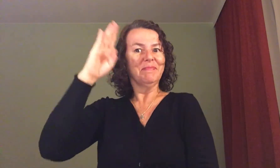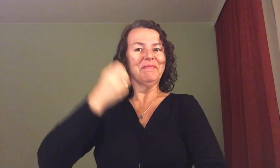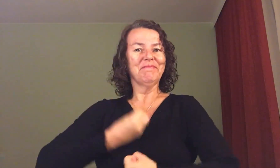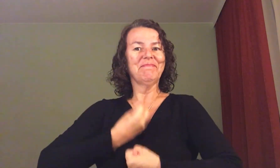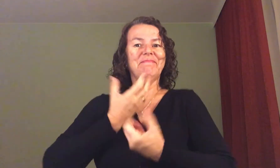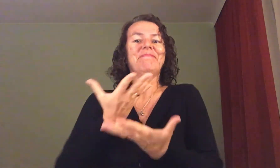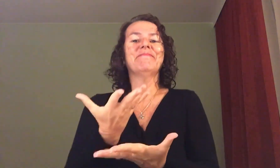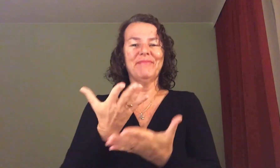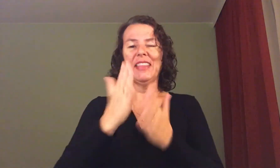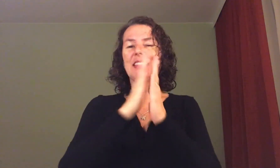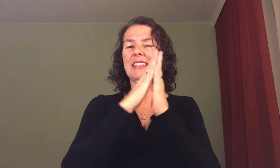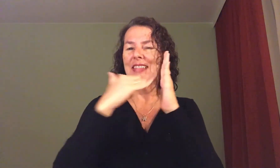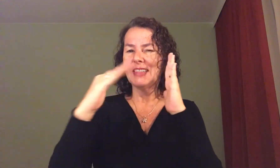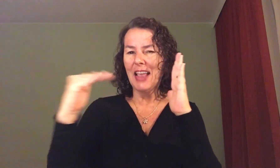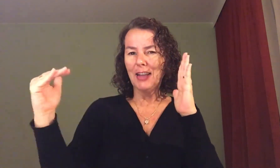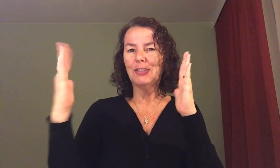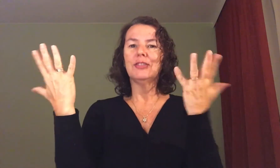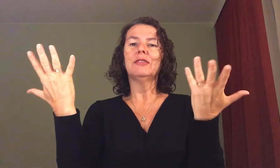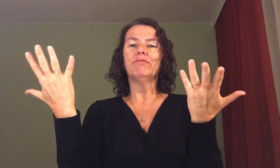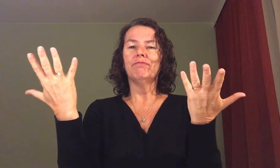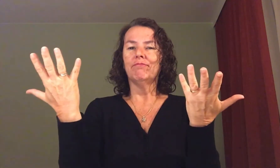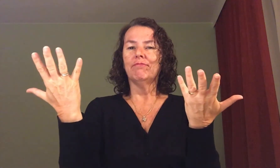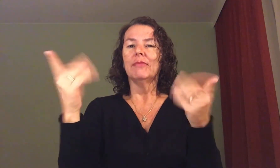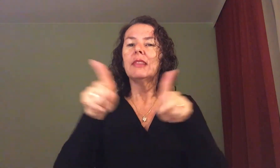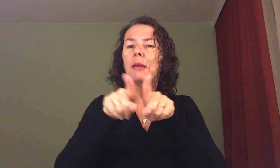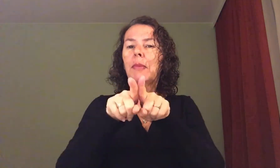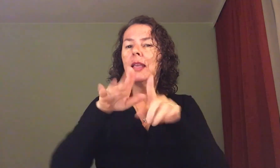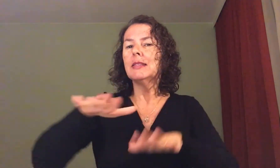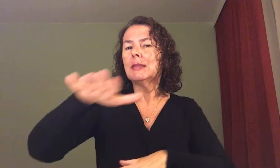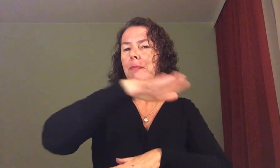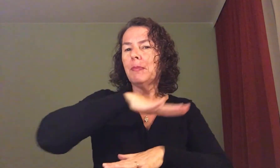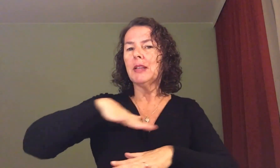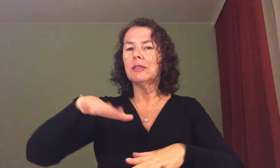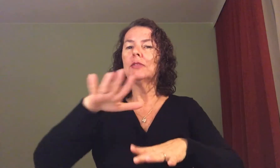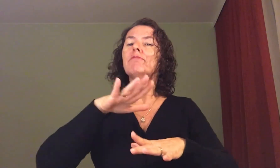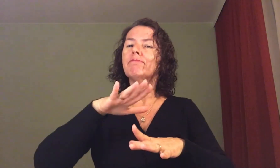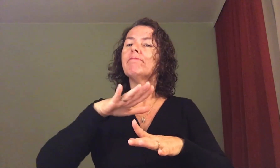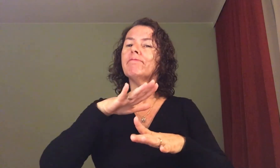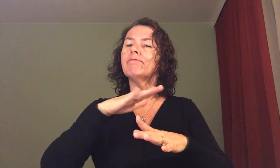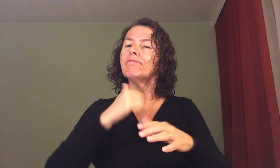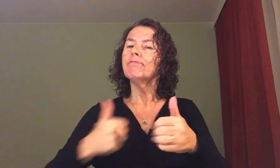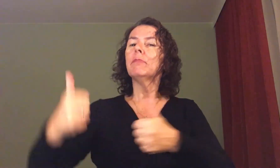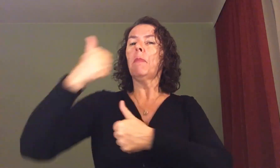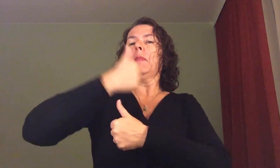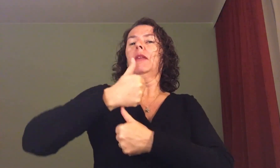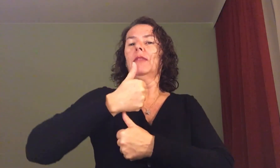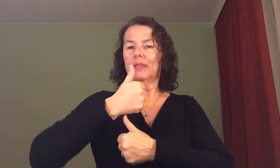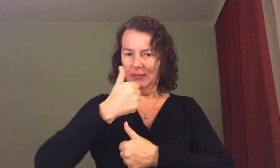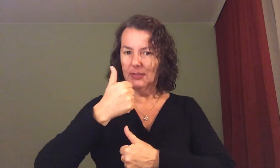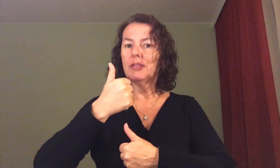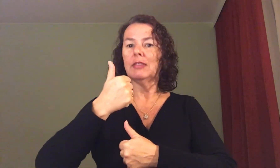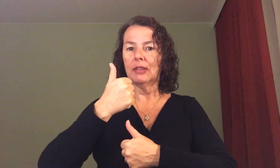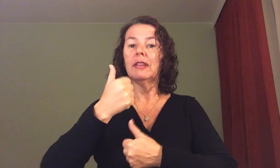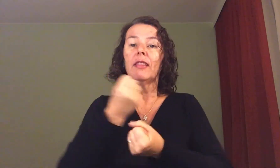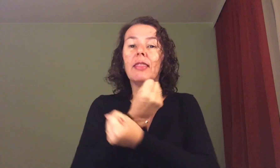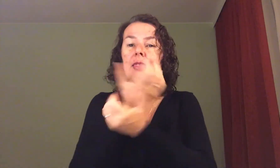manifestação estética, espaço privilegiado no sentido de propiciar a seus